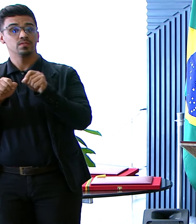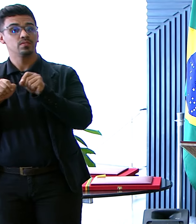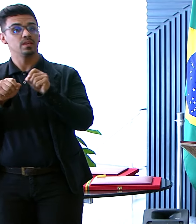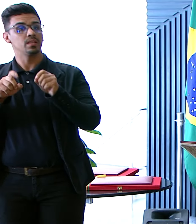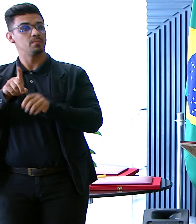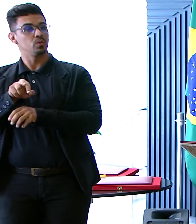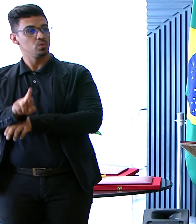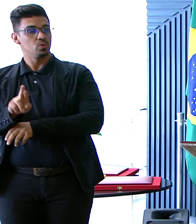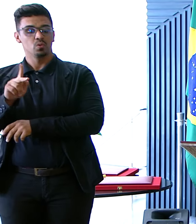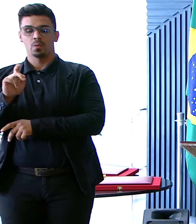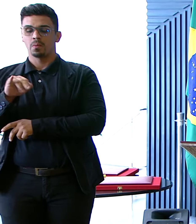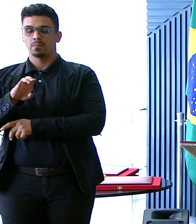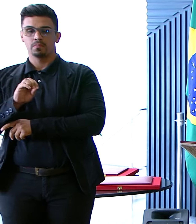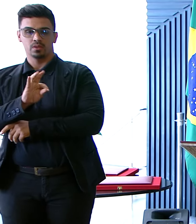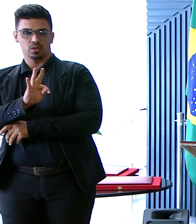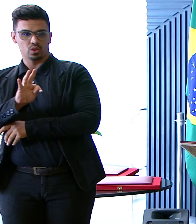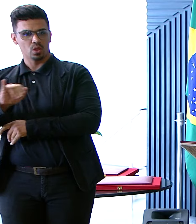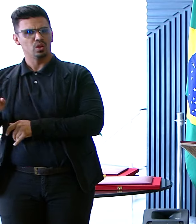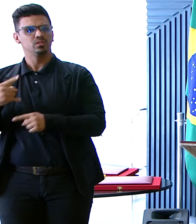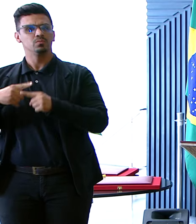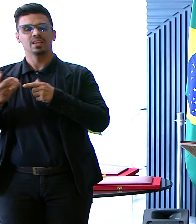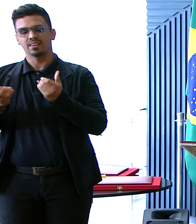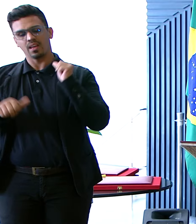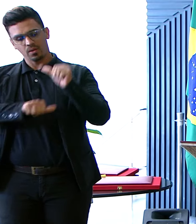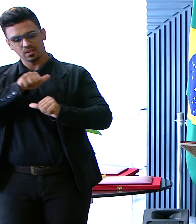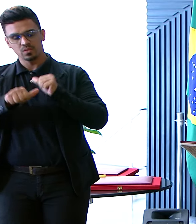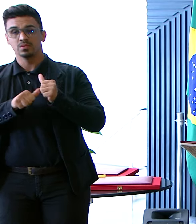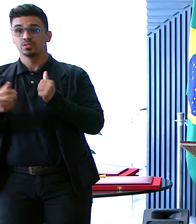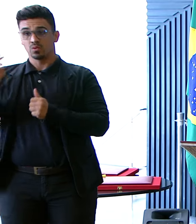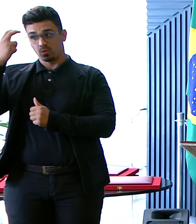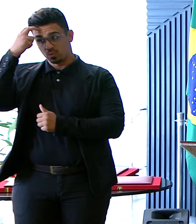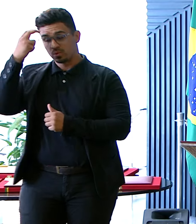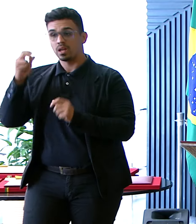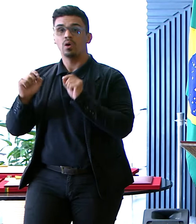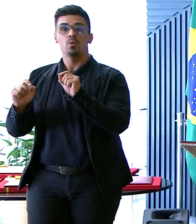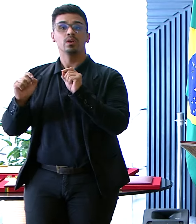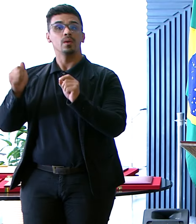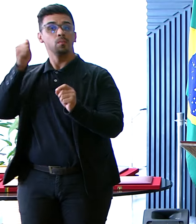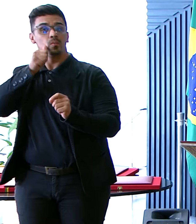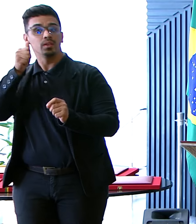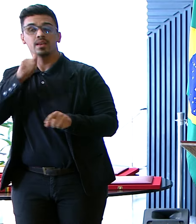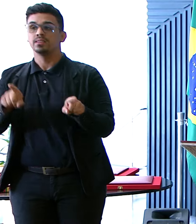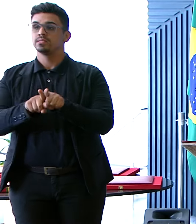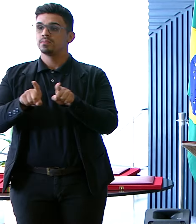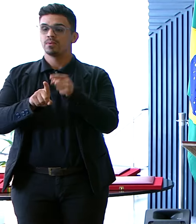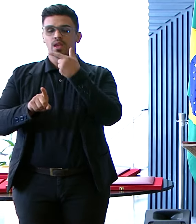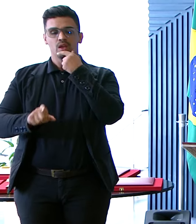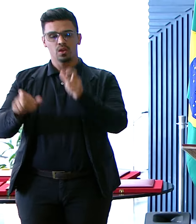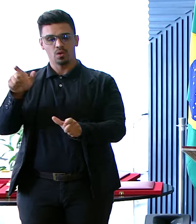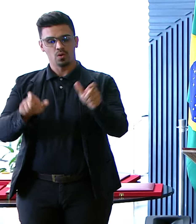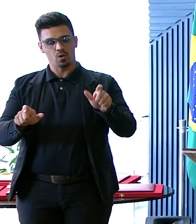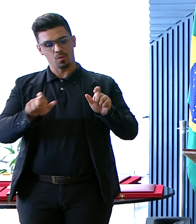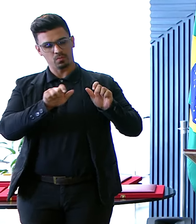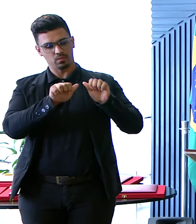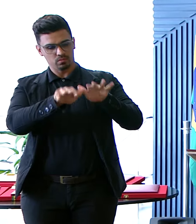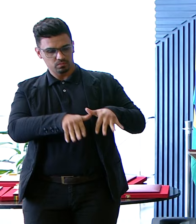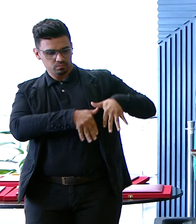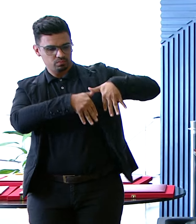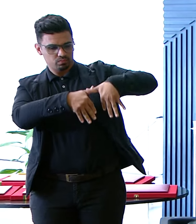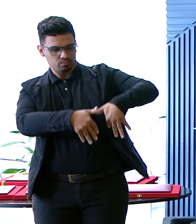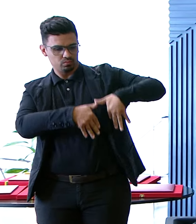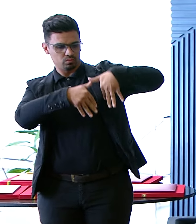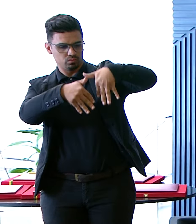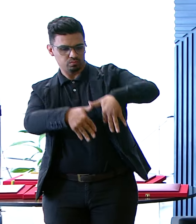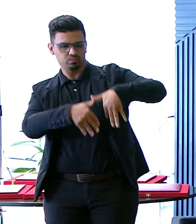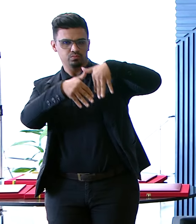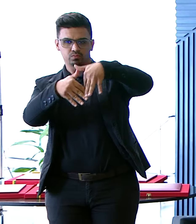Porque nos inspiram Porque nós queremos Uma transformação cultural Onde mulheres e homens Lado a lado Possam seguir Dizendo que o mundo